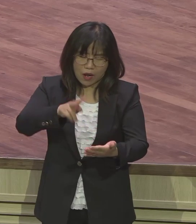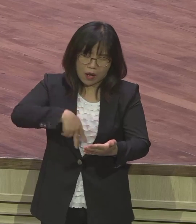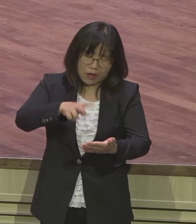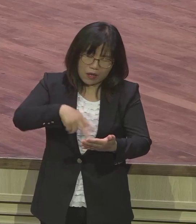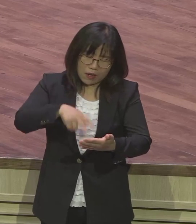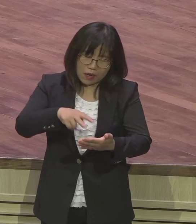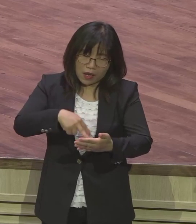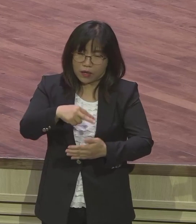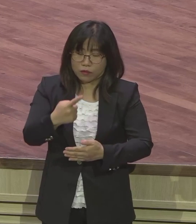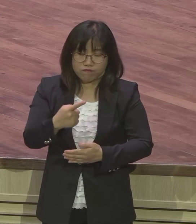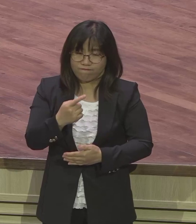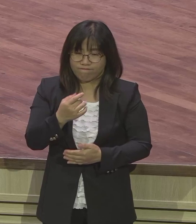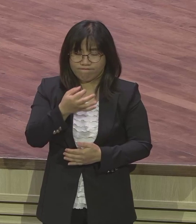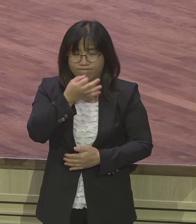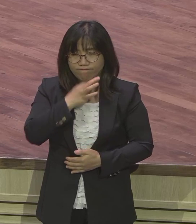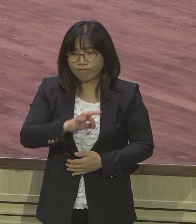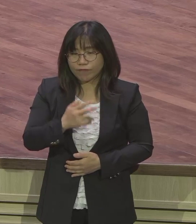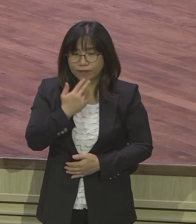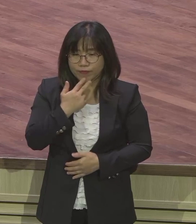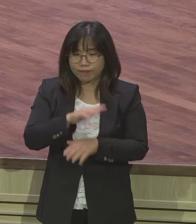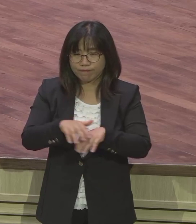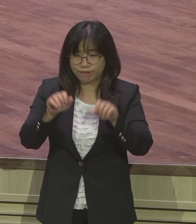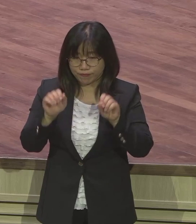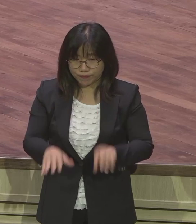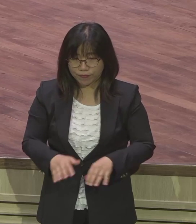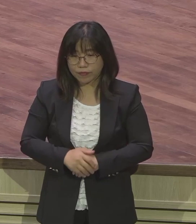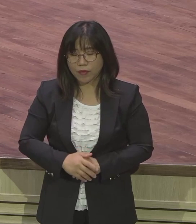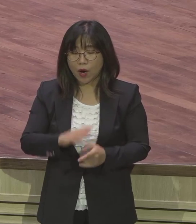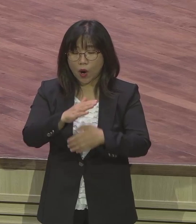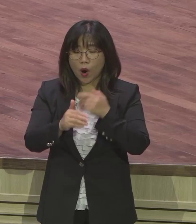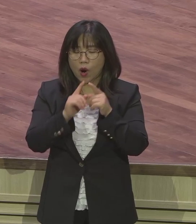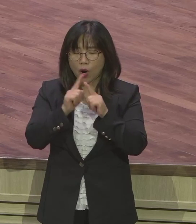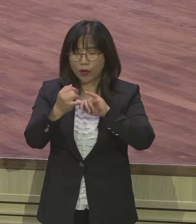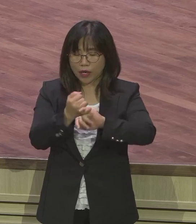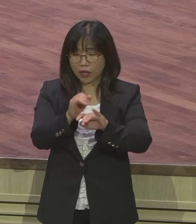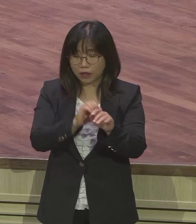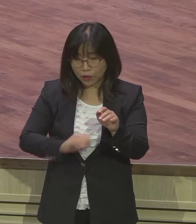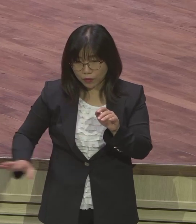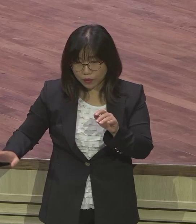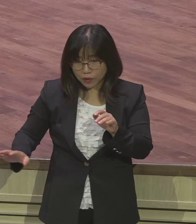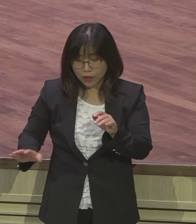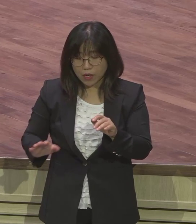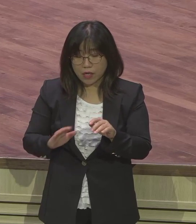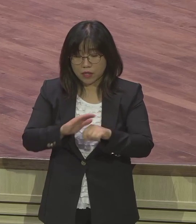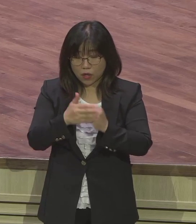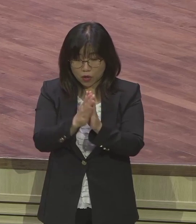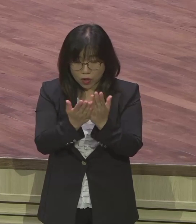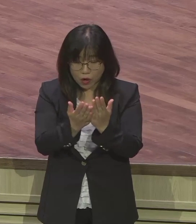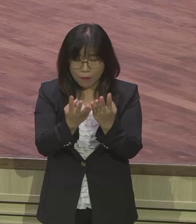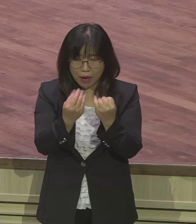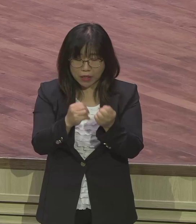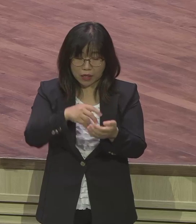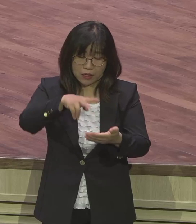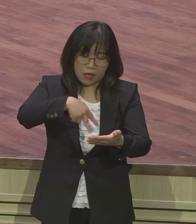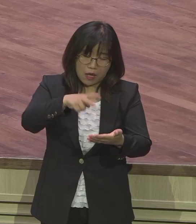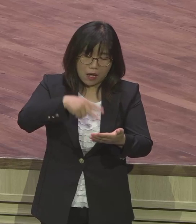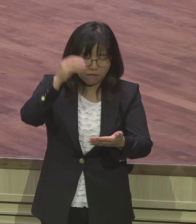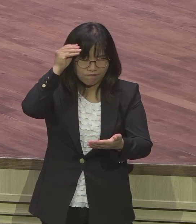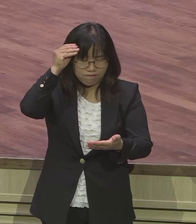은약을 잡지 못하고 은약을 없이 그냥 성경만 많이 읽었다 뭐가 들어왔냐 엄청난